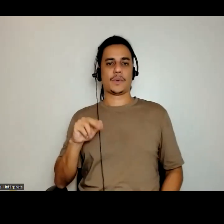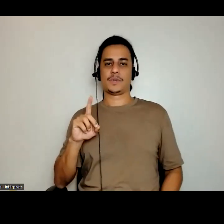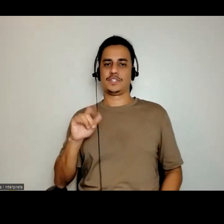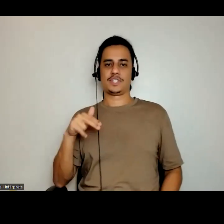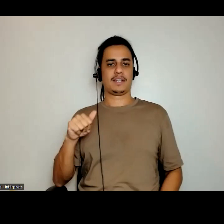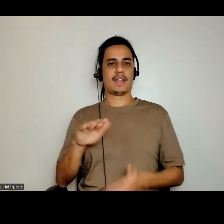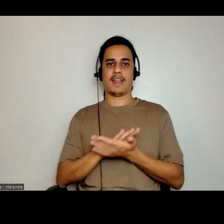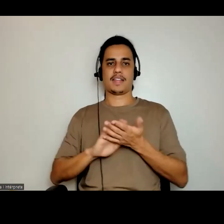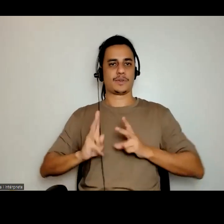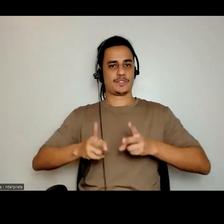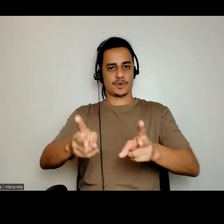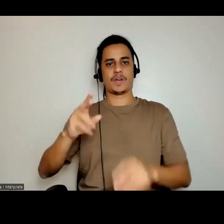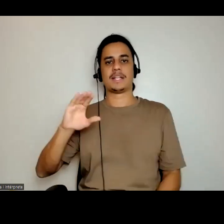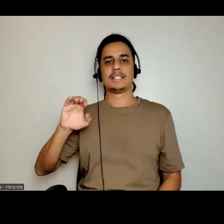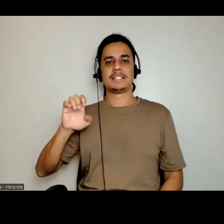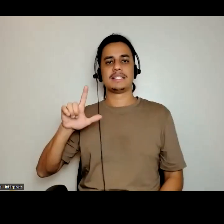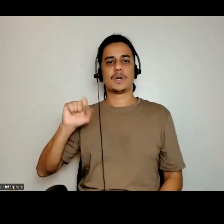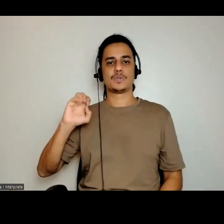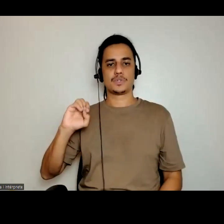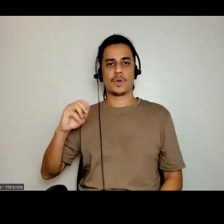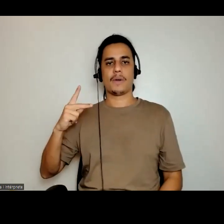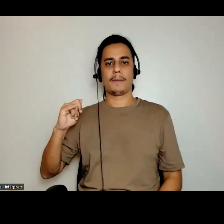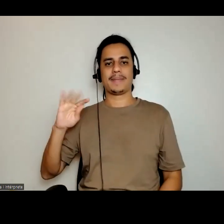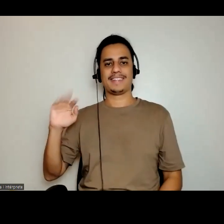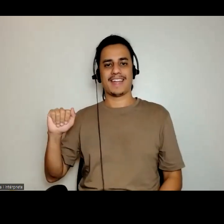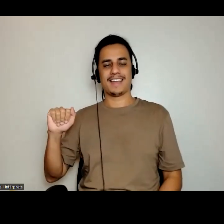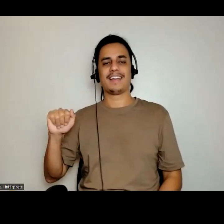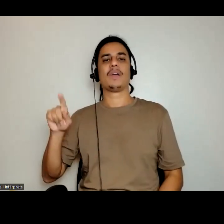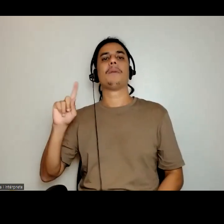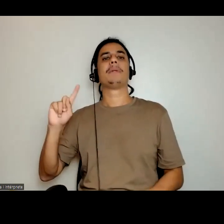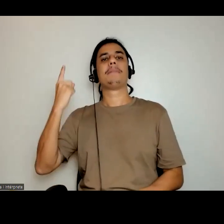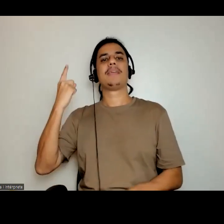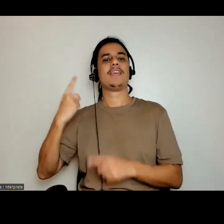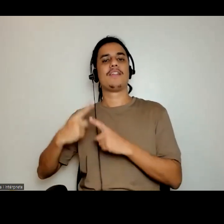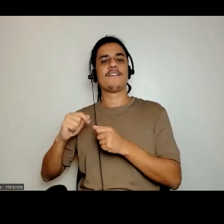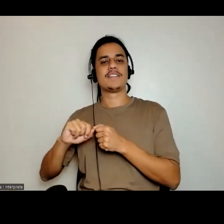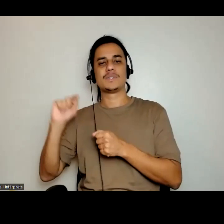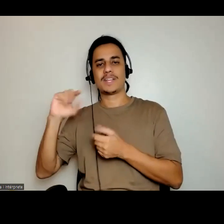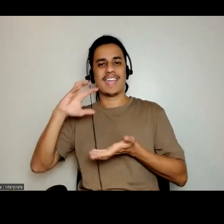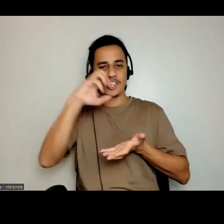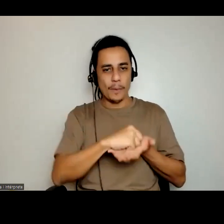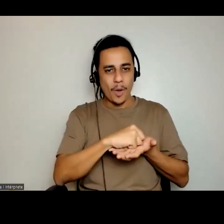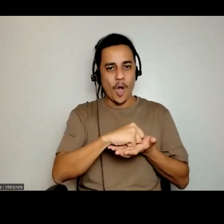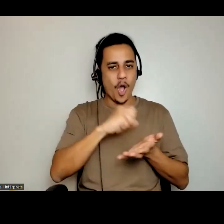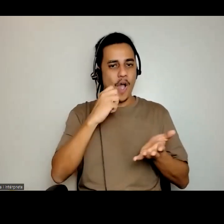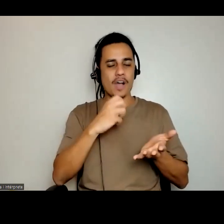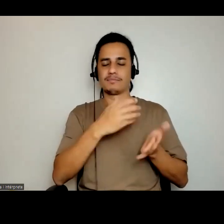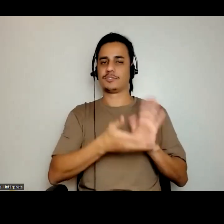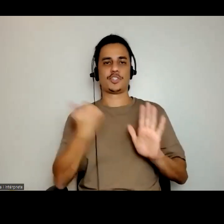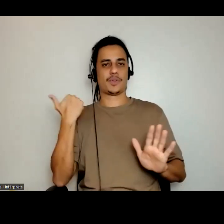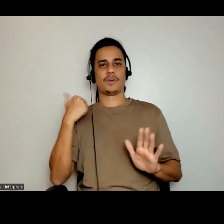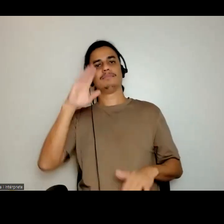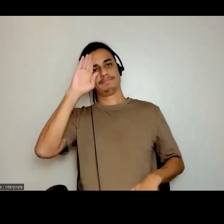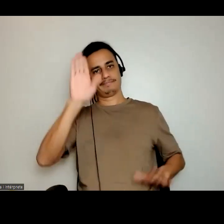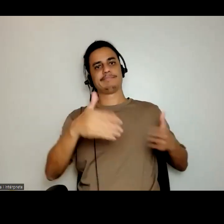Sassupita, primeira coisa que ele fez. Destombou tudo o que tinha sido tomado na gestão anterior, inclusive a caixa d'água.